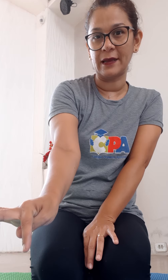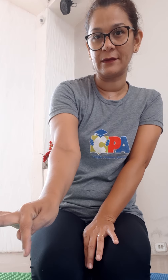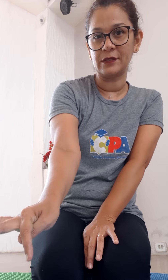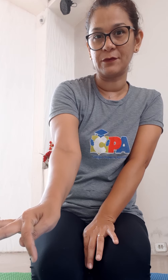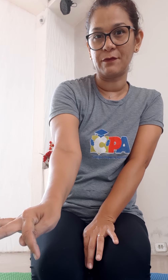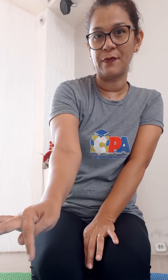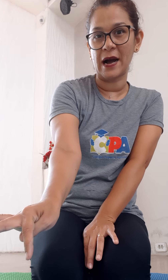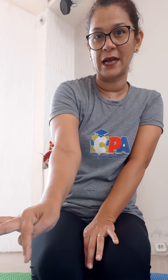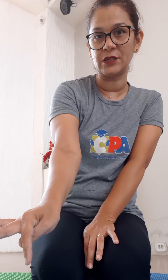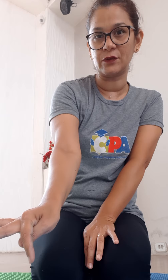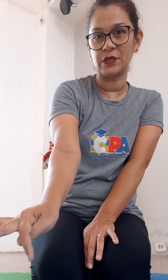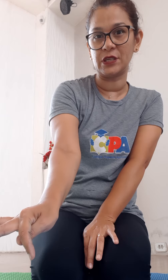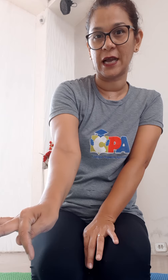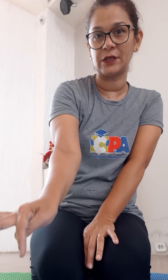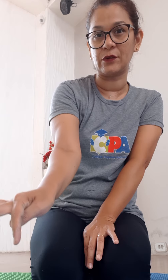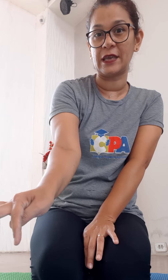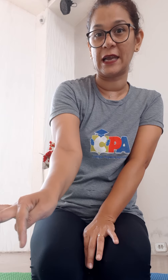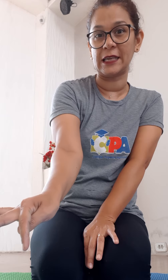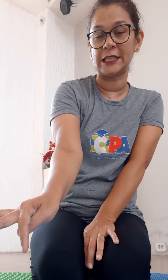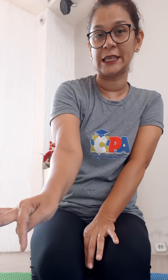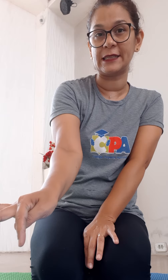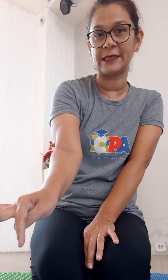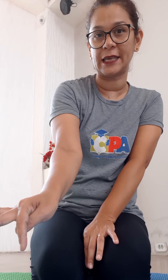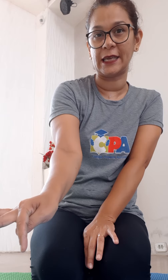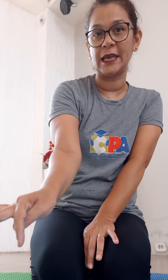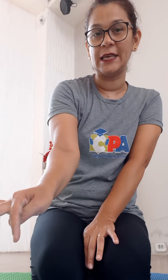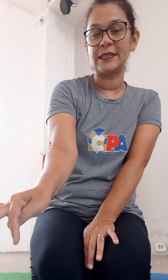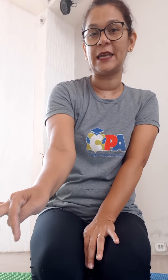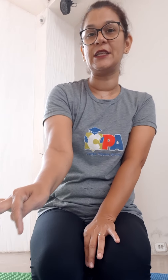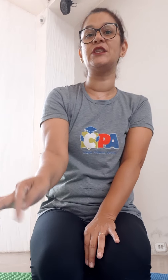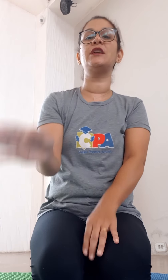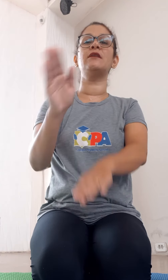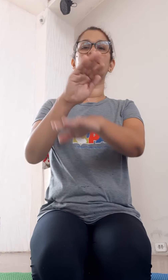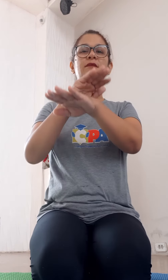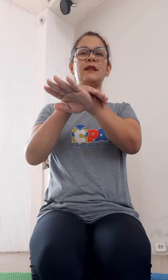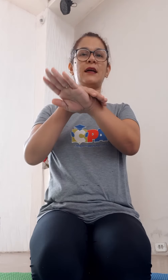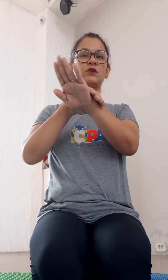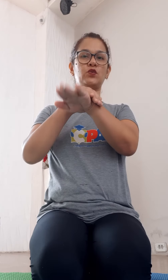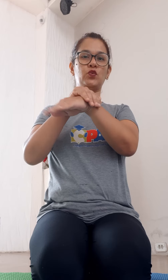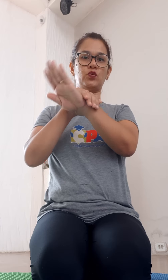debaixo do indicador, que é a letra T. T de tatu,